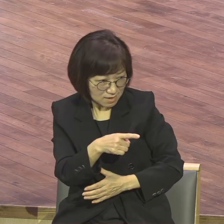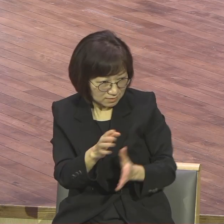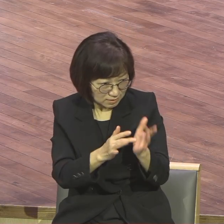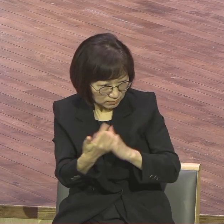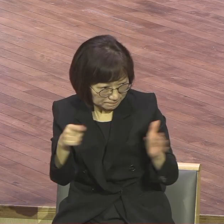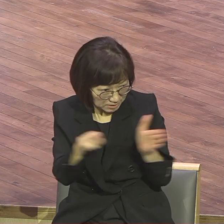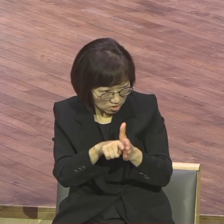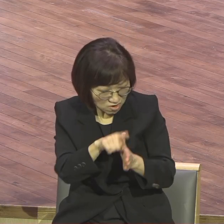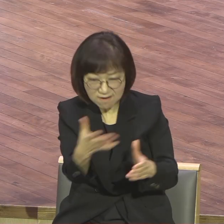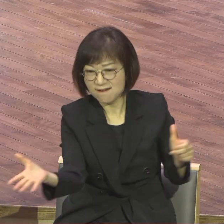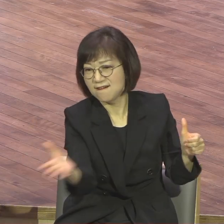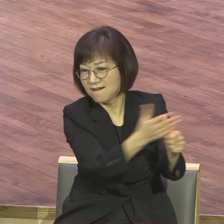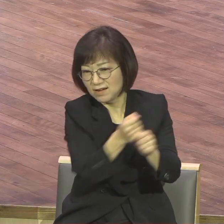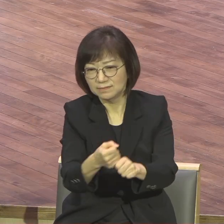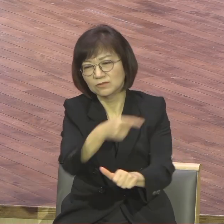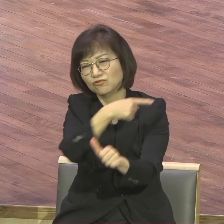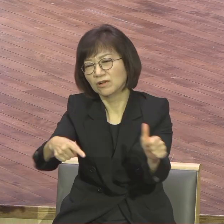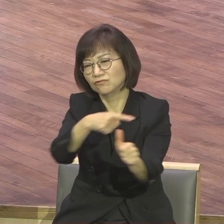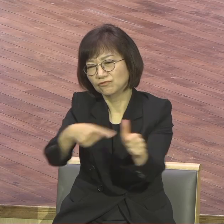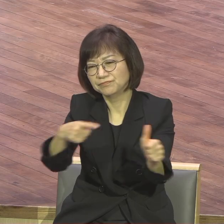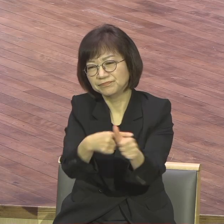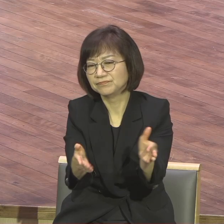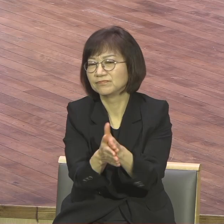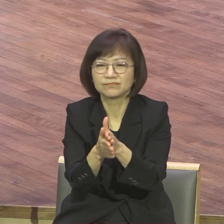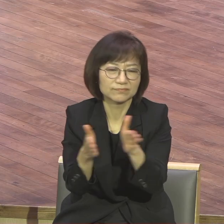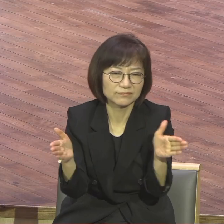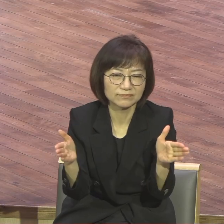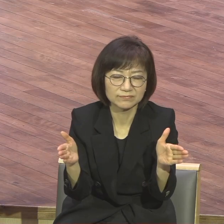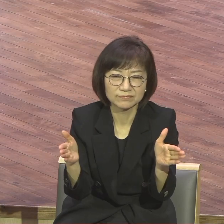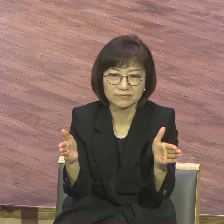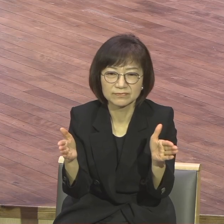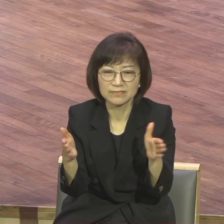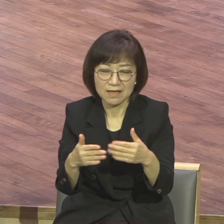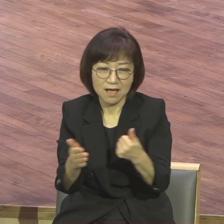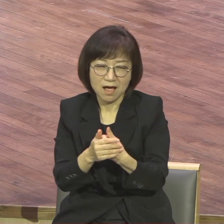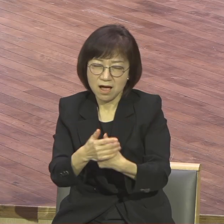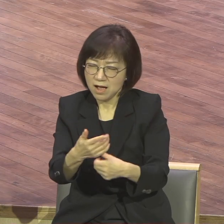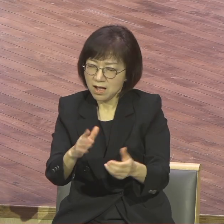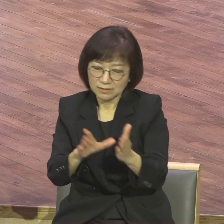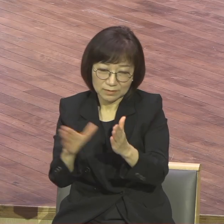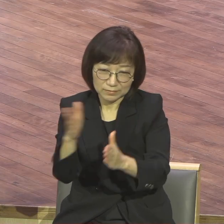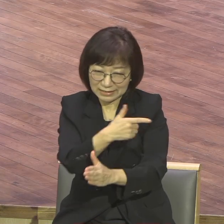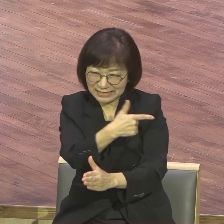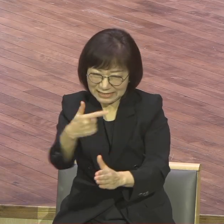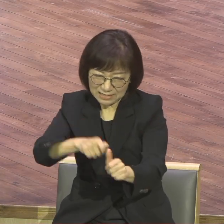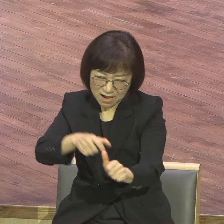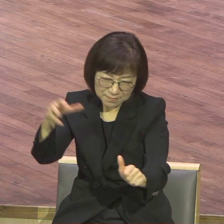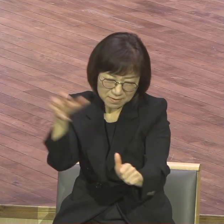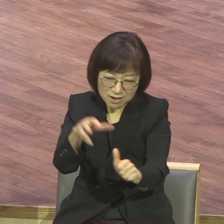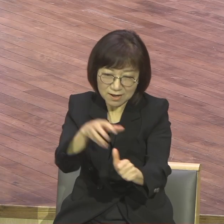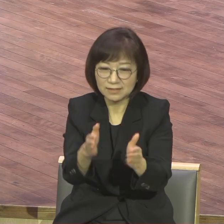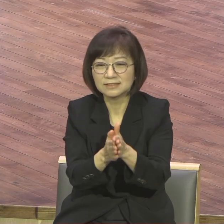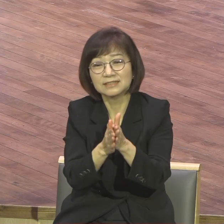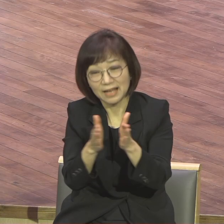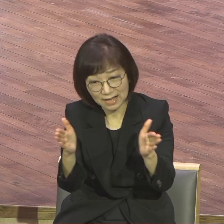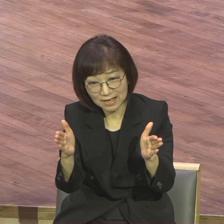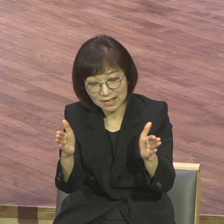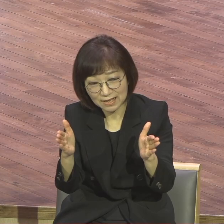잡아 죽여라. 이때부터 대대적인 박해가 시작되었습니다. 베드로는 이런 핍박